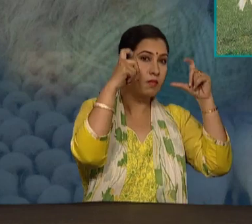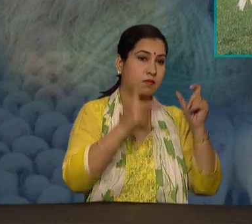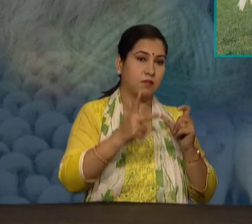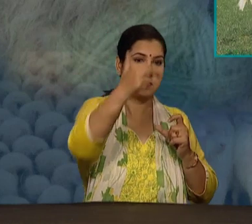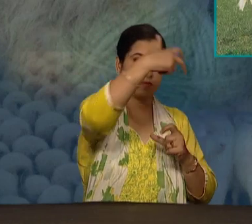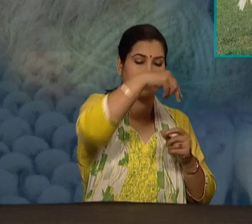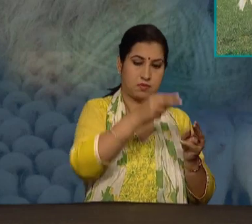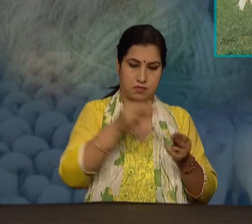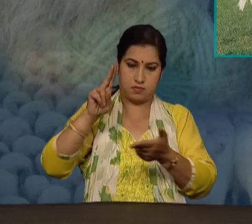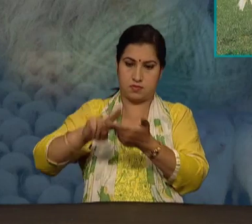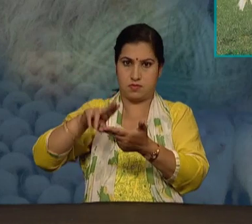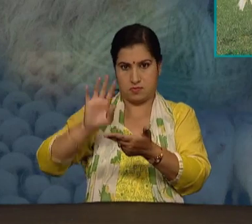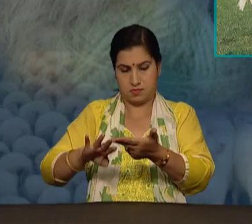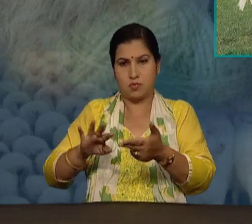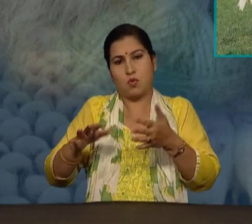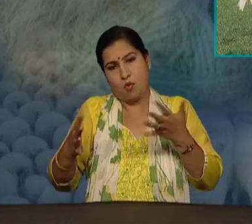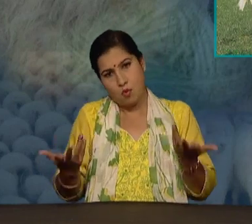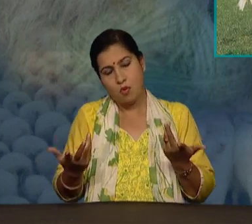या फिर चित्र बनाईए